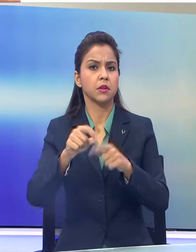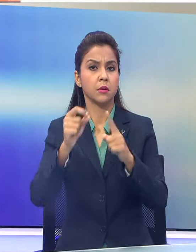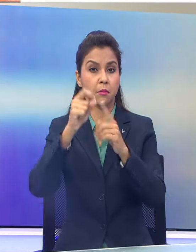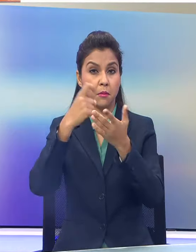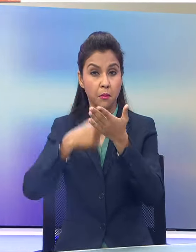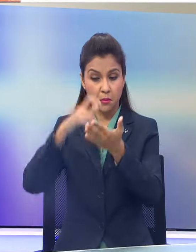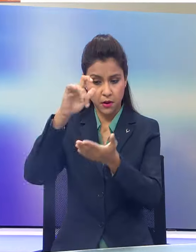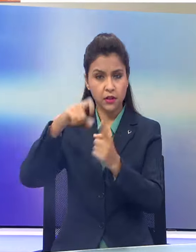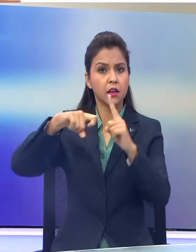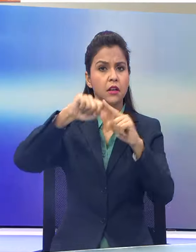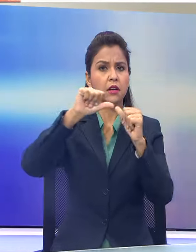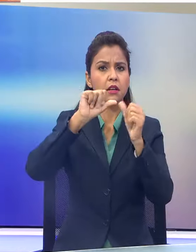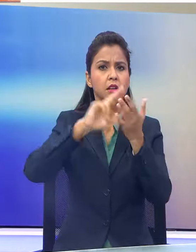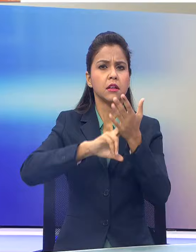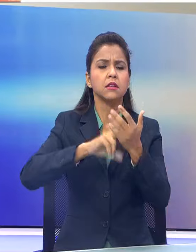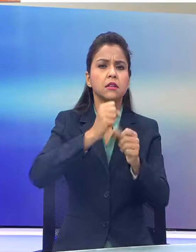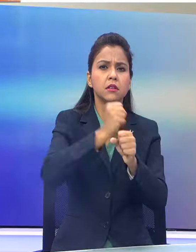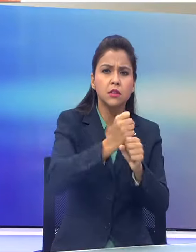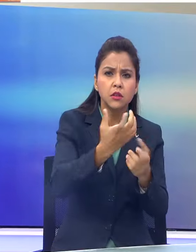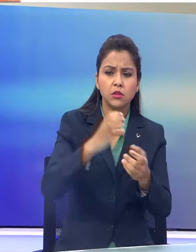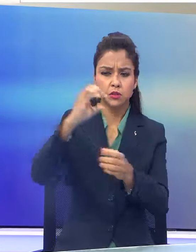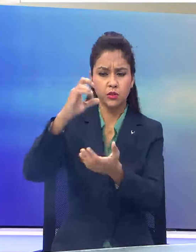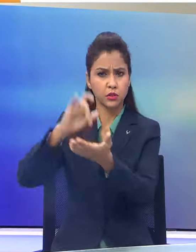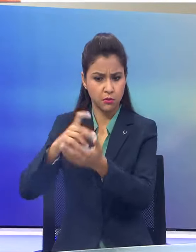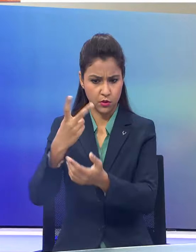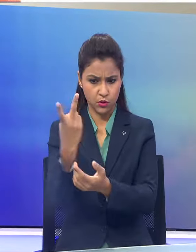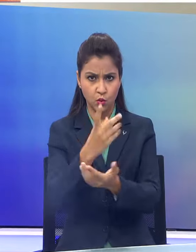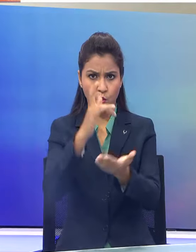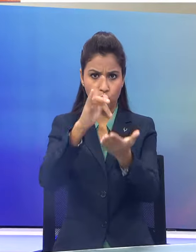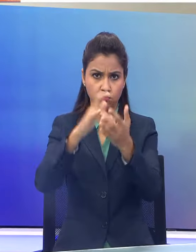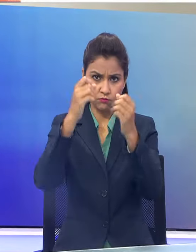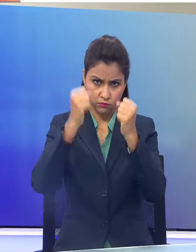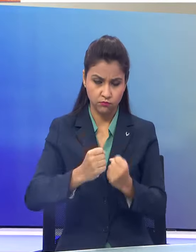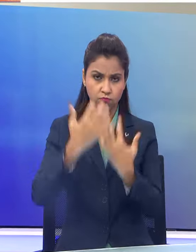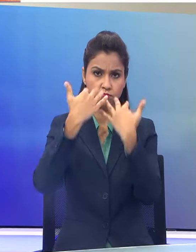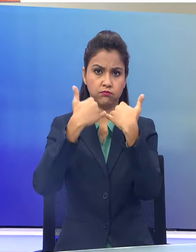कांगणा और चंबा में दोर सारवजनिक बैठकों को संबोधित करेंगे